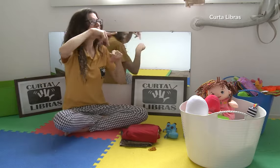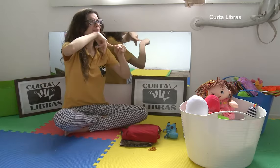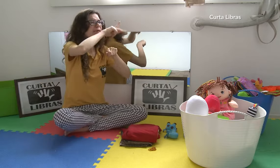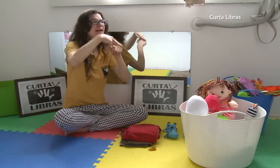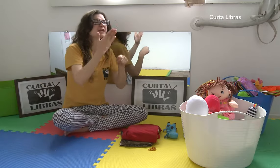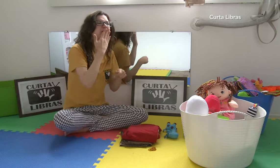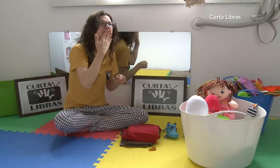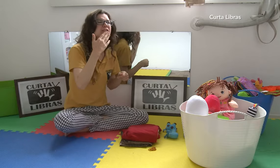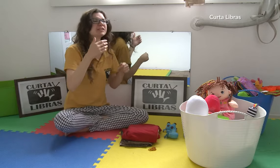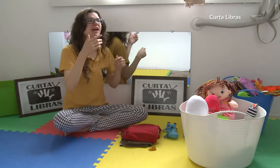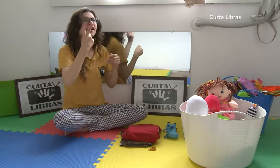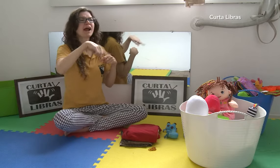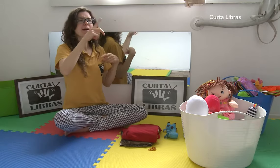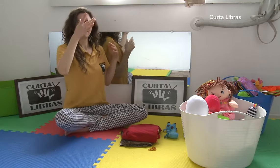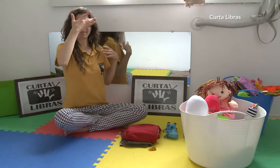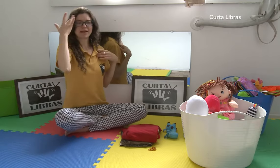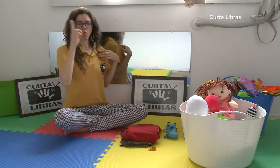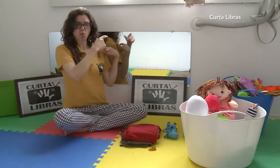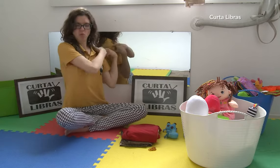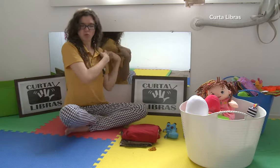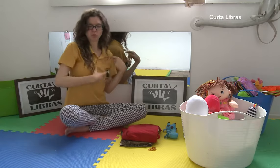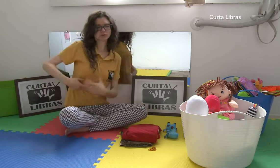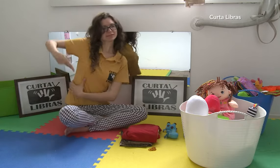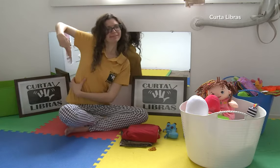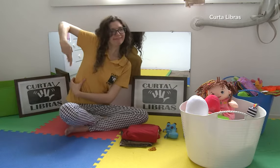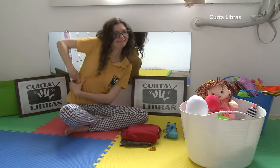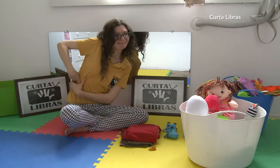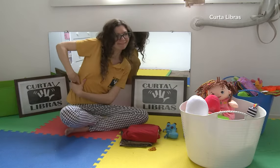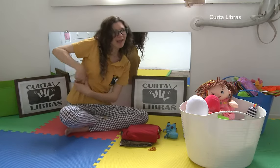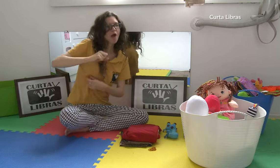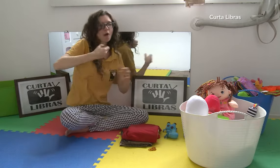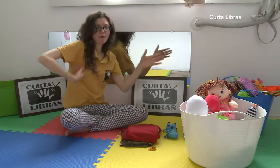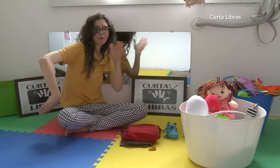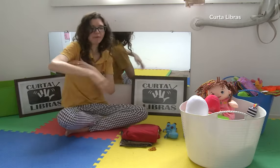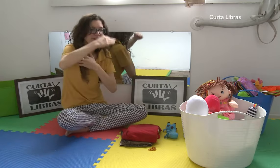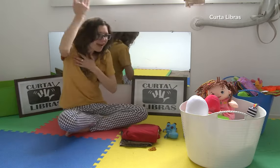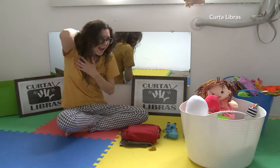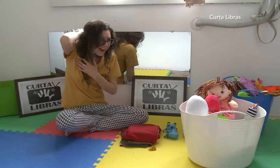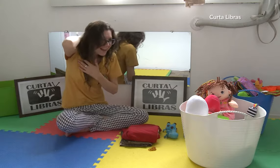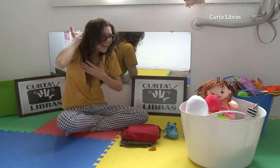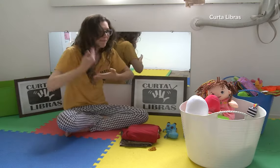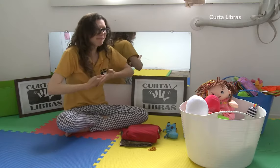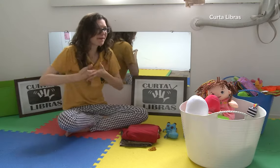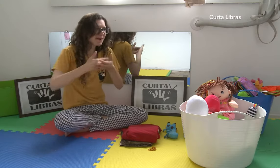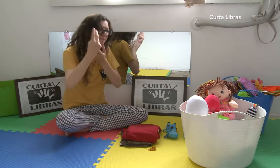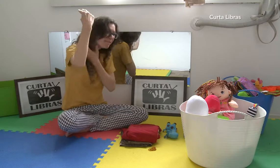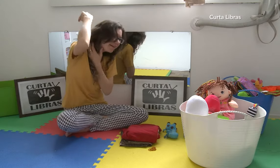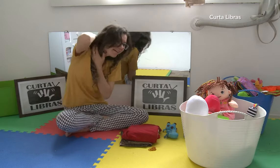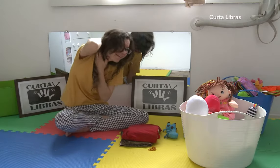origem indígena, o sling é utilizado com o bebê na frente ou nas costas da mãe. Enfim,